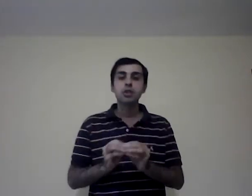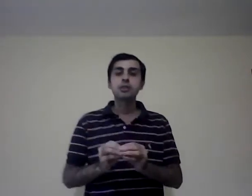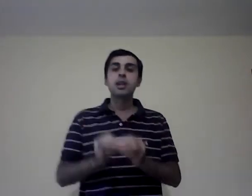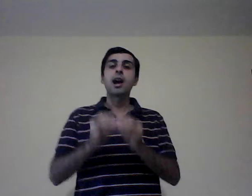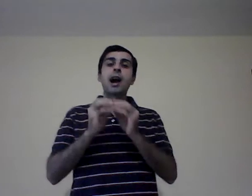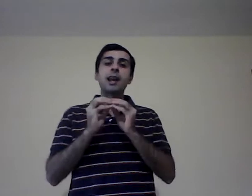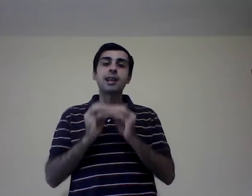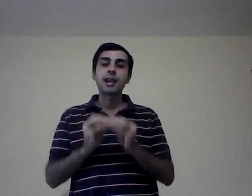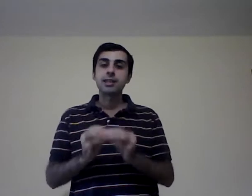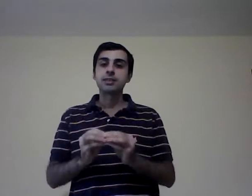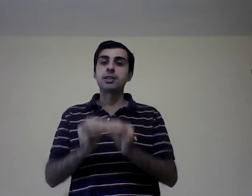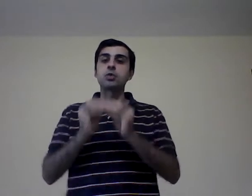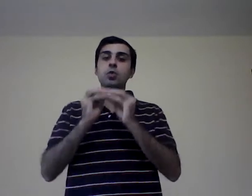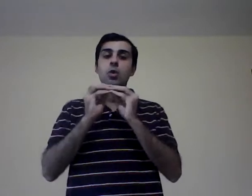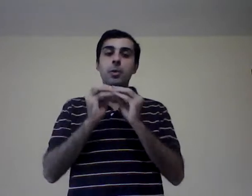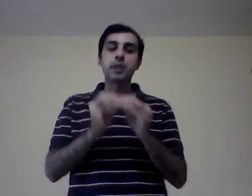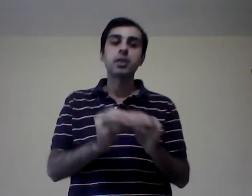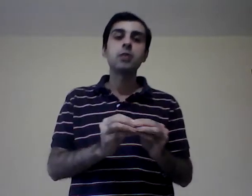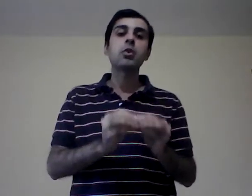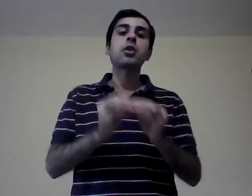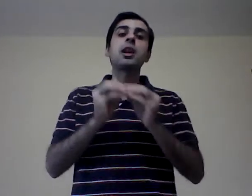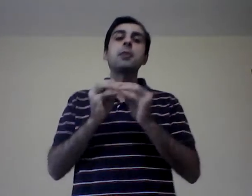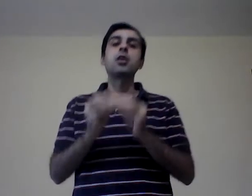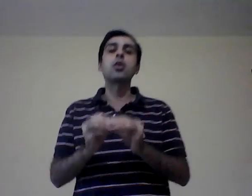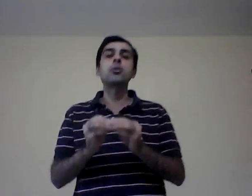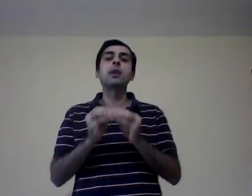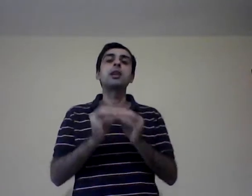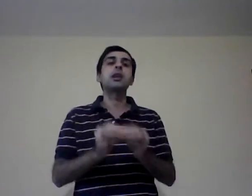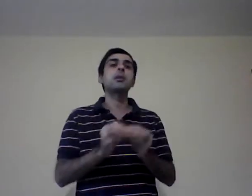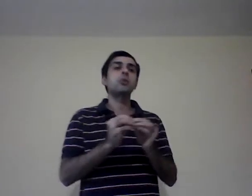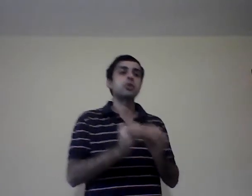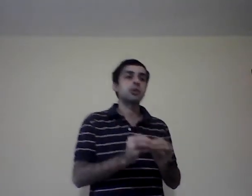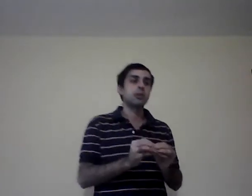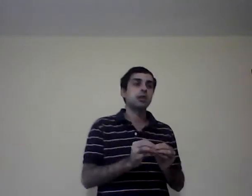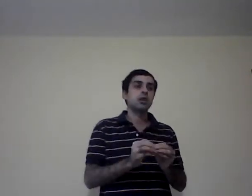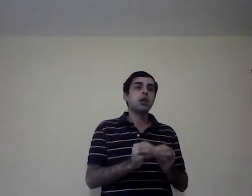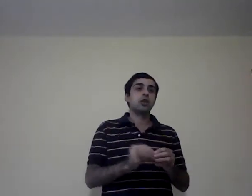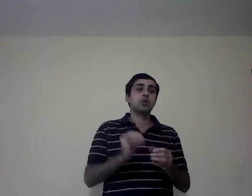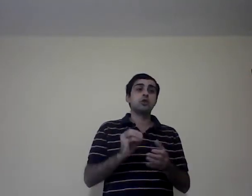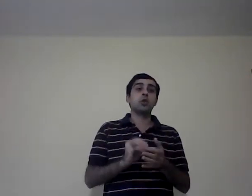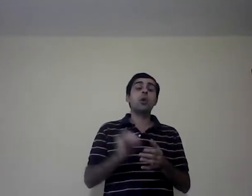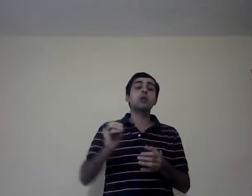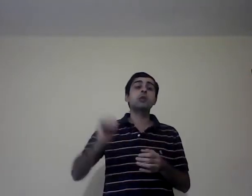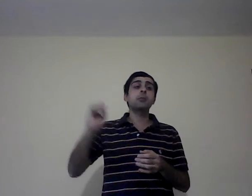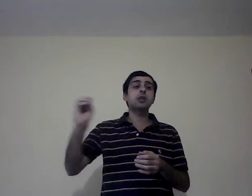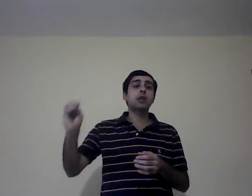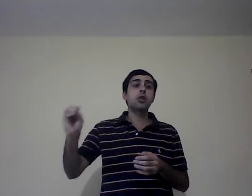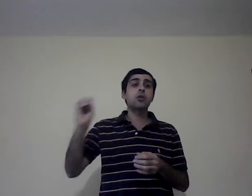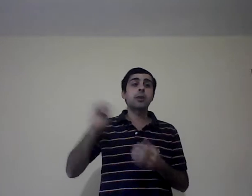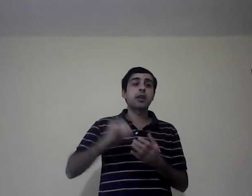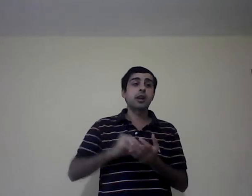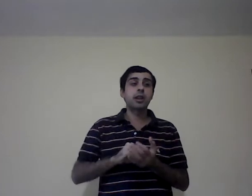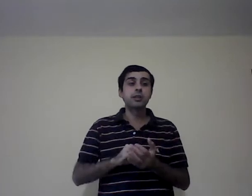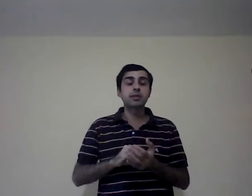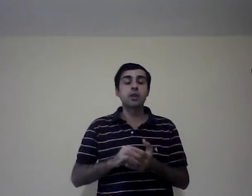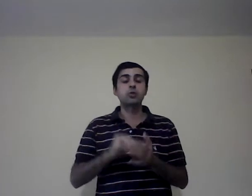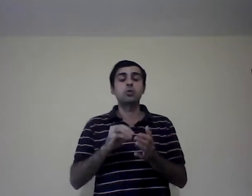alcancen sus objetivos de la mejor manera posible. Entonces, ¿cuándo un administrador va a realizar su